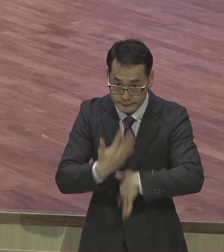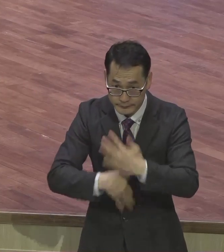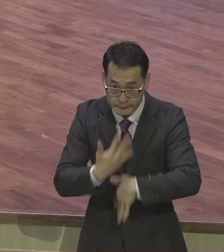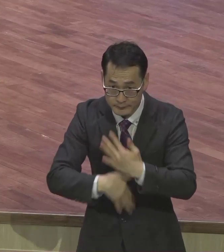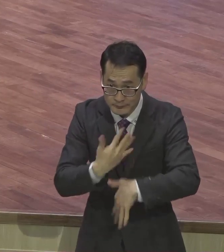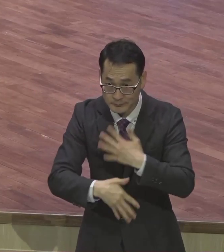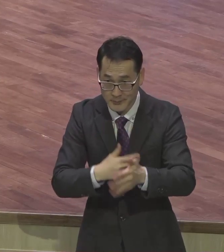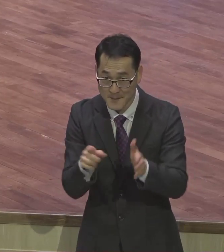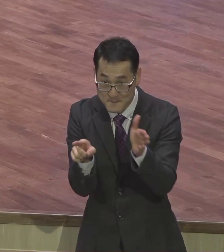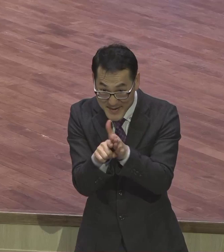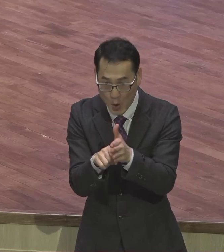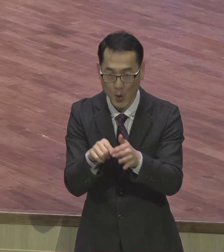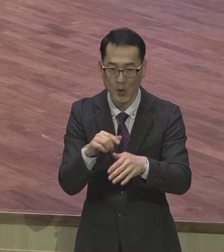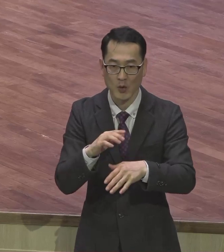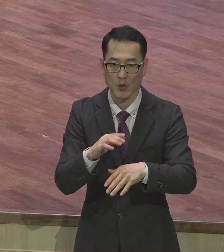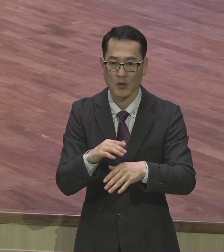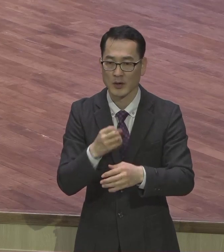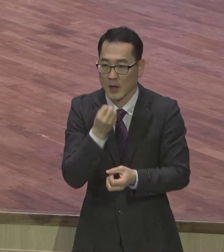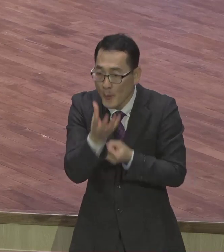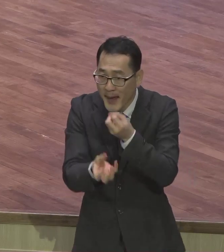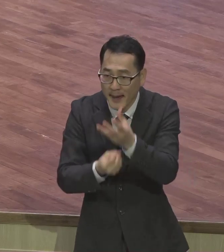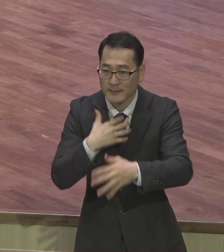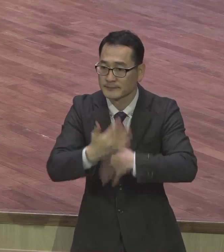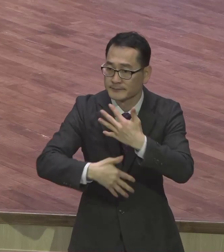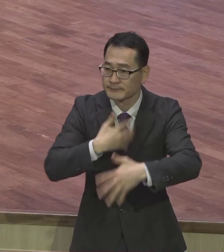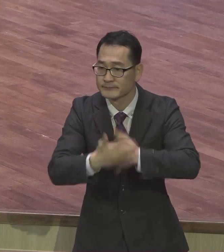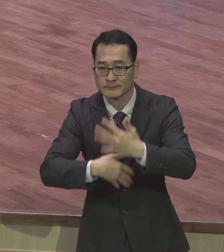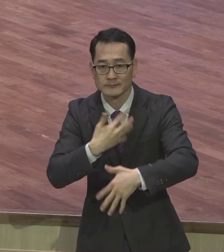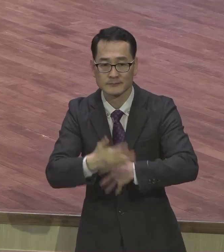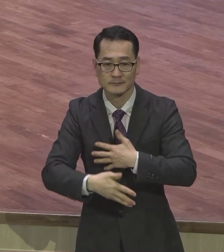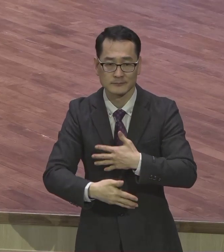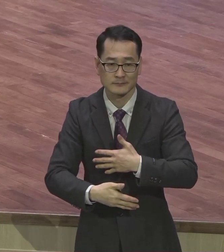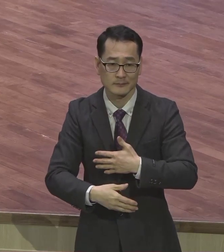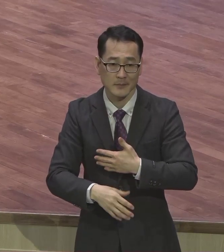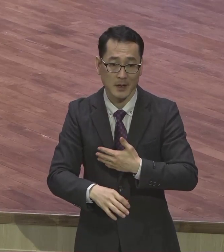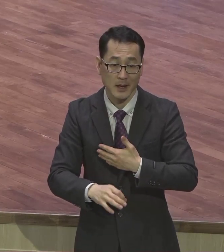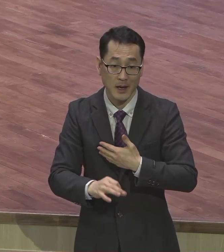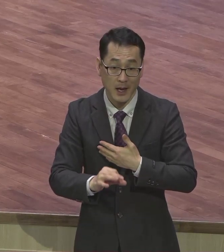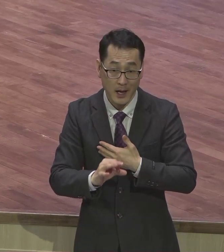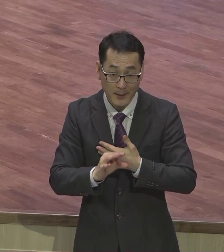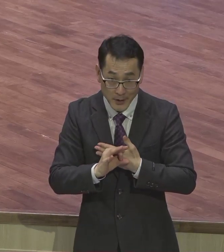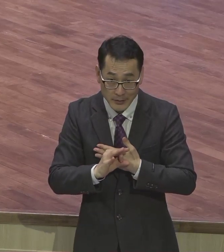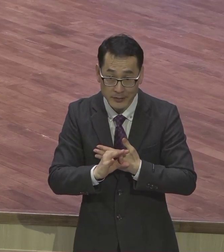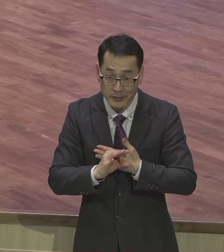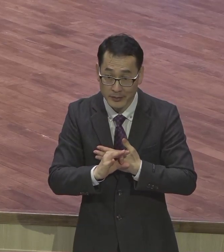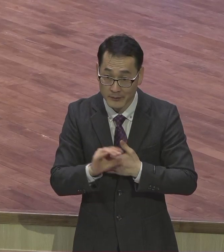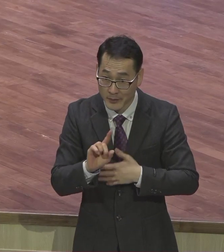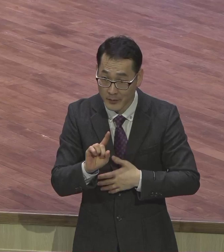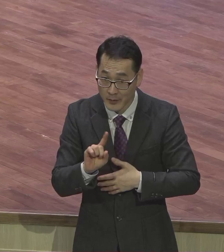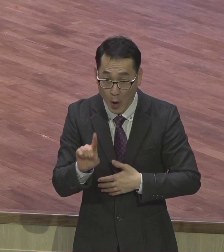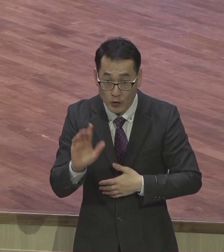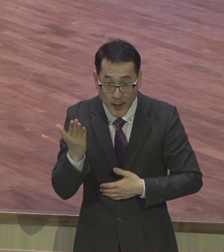믿고 입으로 신을 하게 되면 어떻게 되느냐 모든